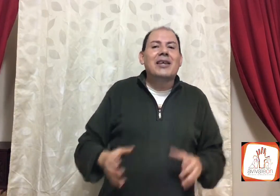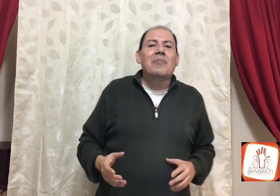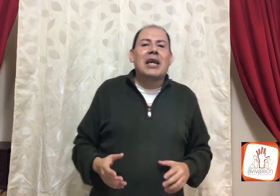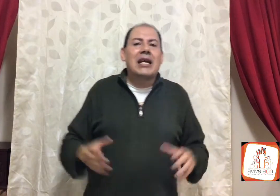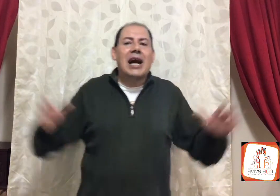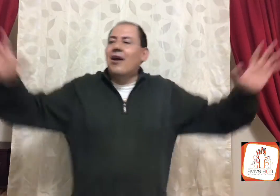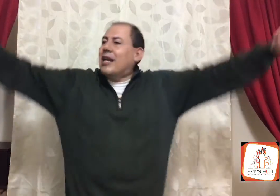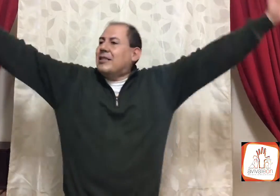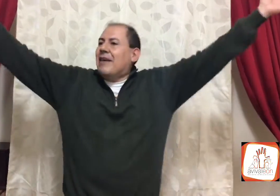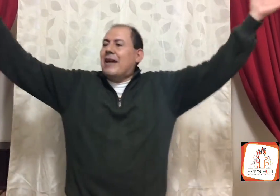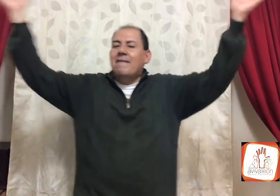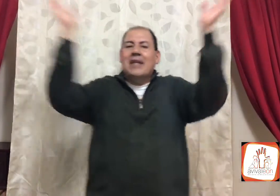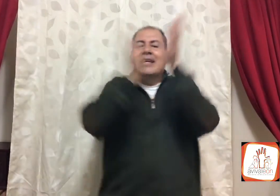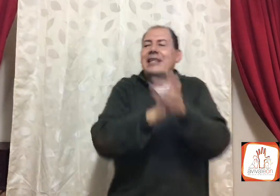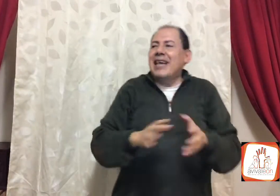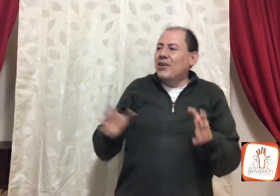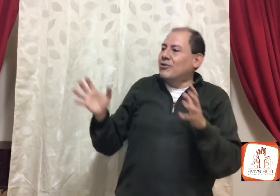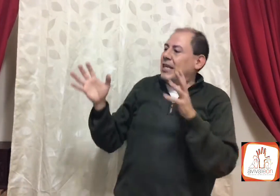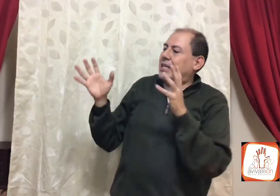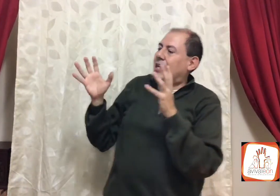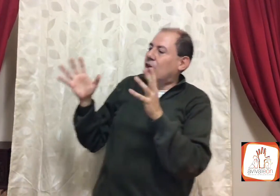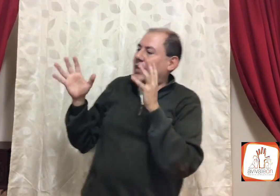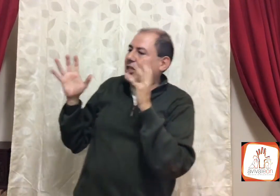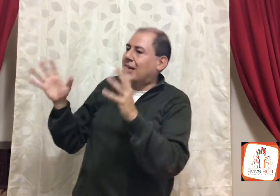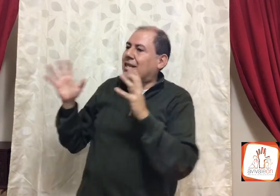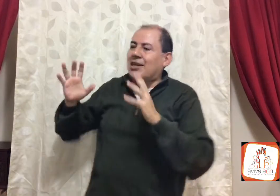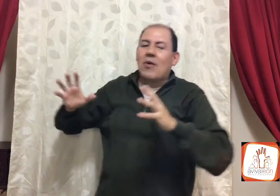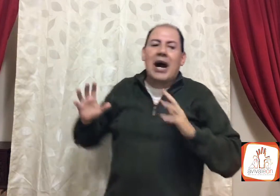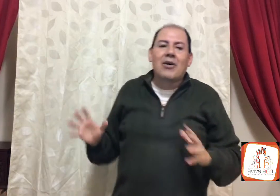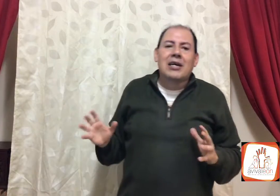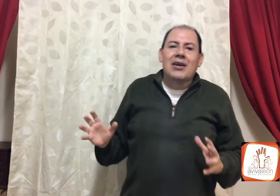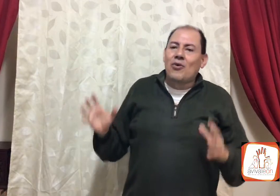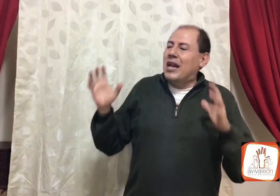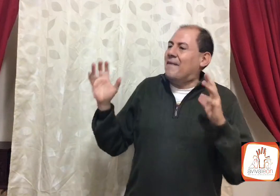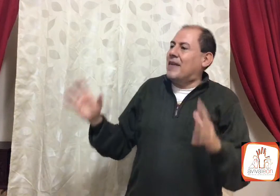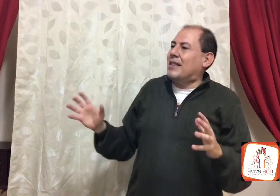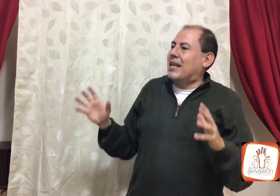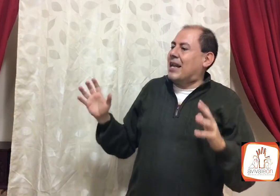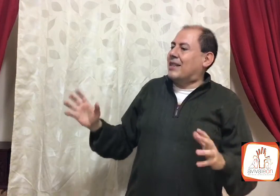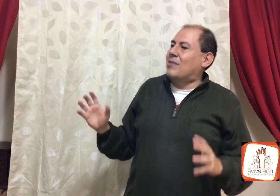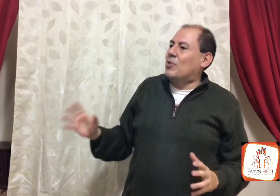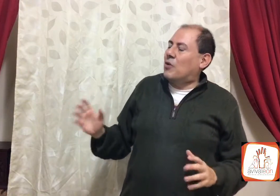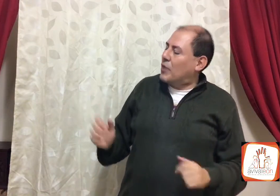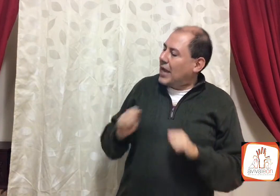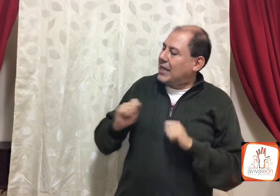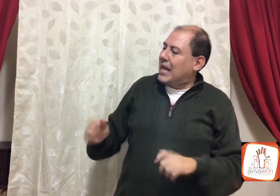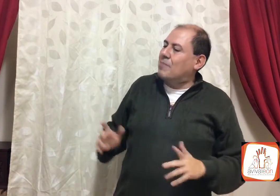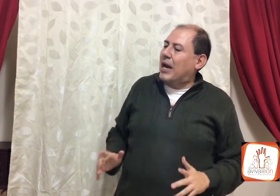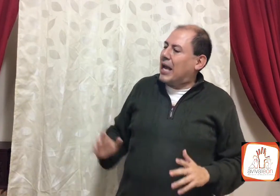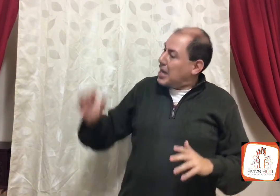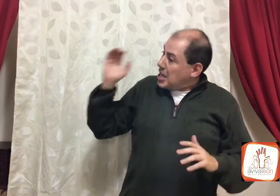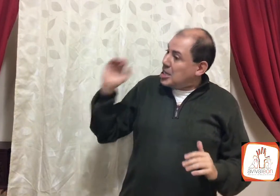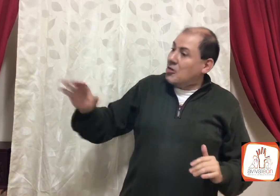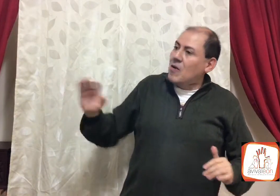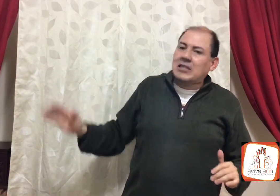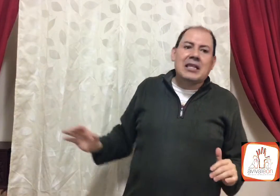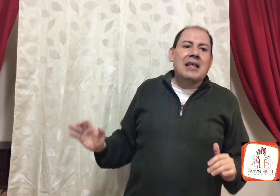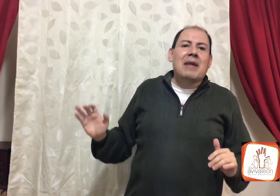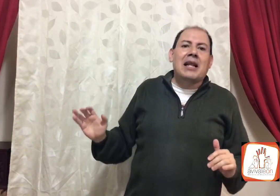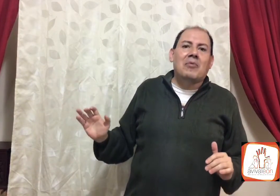dijo mi caía, ahora sí, a ver, tengo un sacerdote chiquitiguao, un levita de la tribu de Judá, que ya le pagué, y no lo hace nada mal el